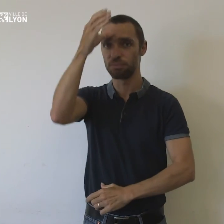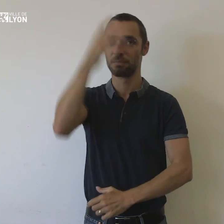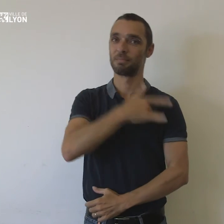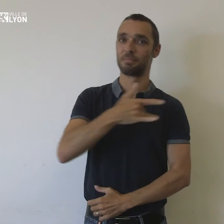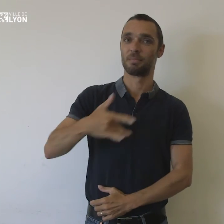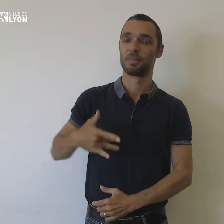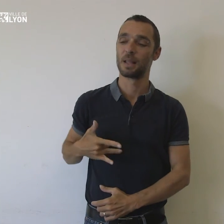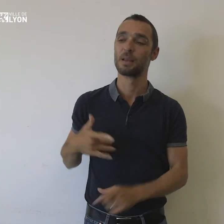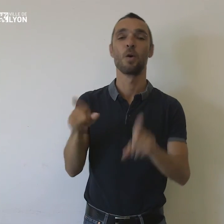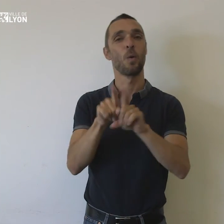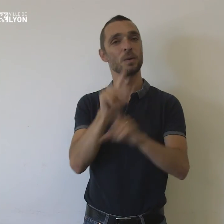Retrouvez-nous également sur Facebook.